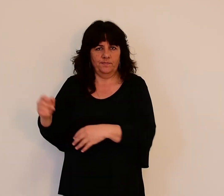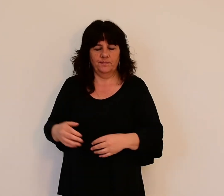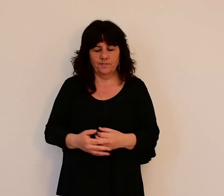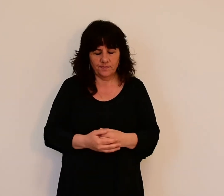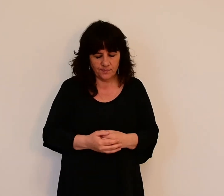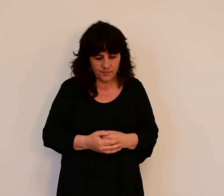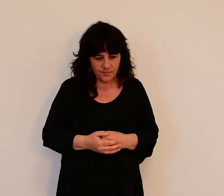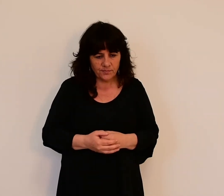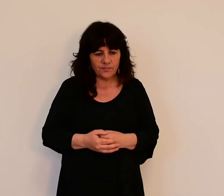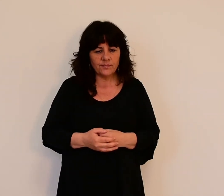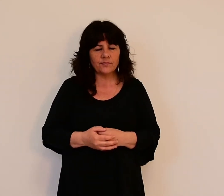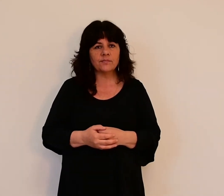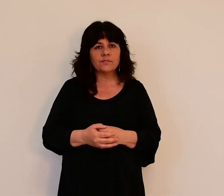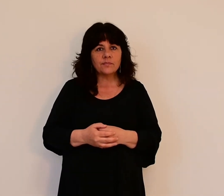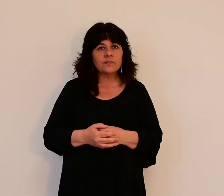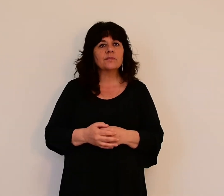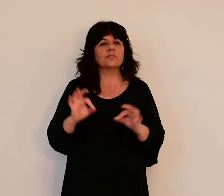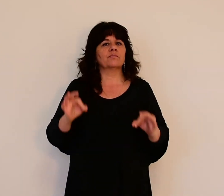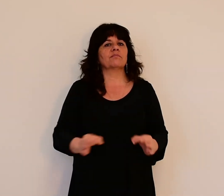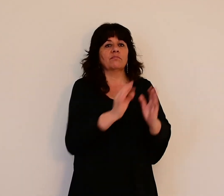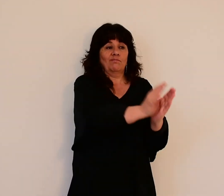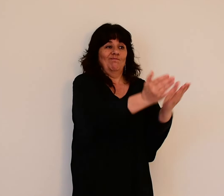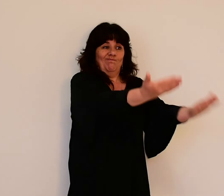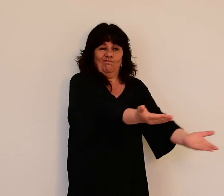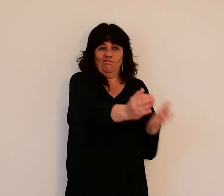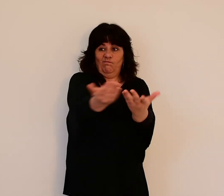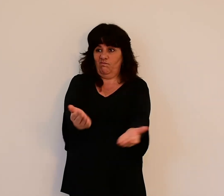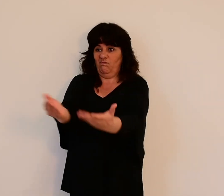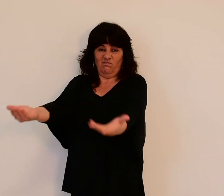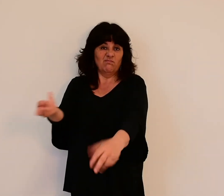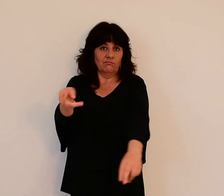Comme les rapaces descendaient sur les cadavres, Abraham les chassa.